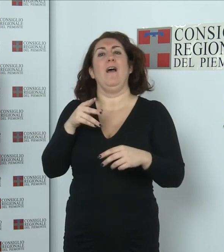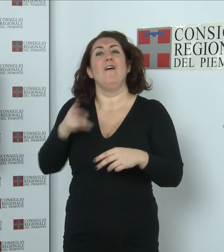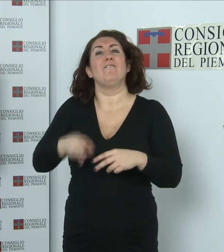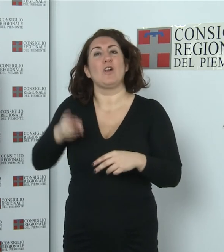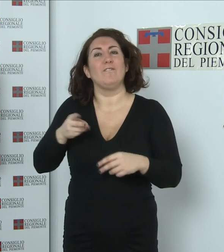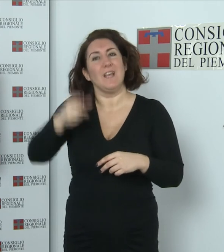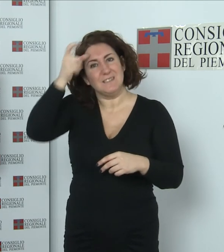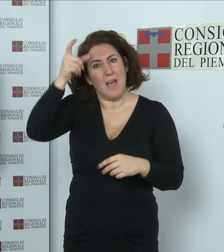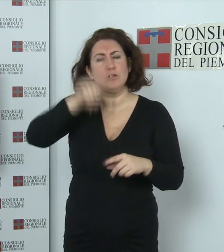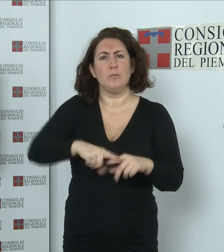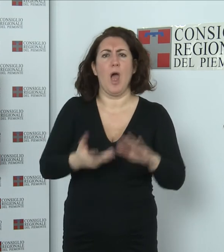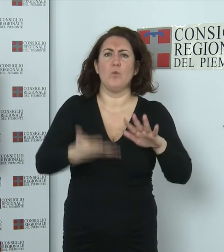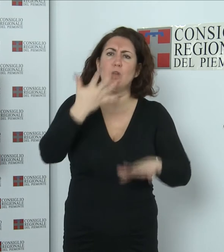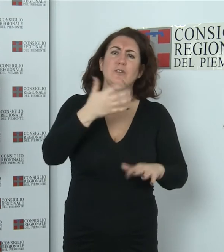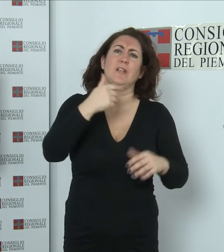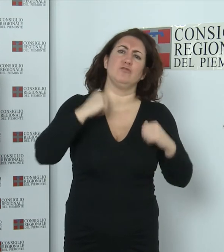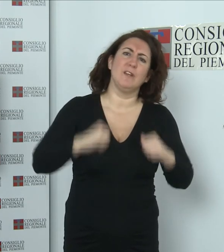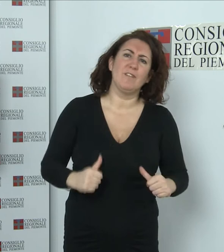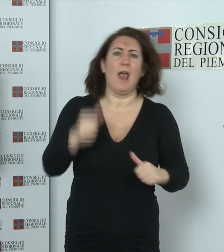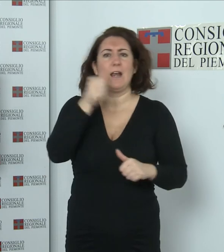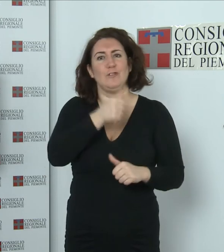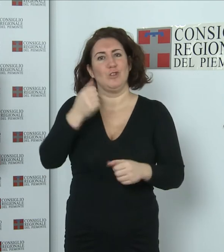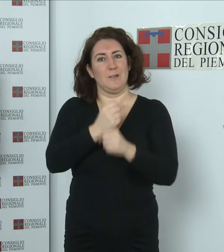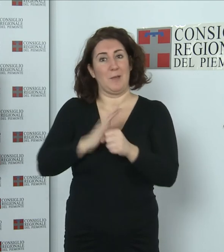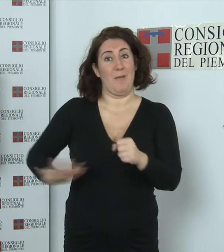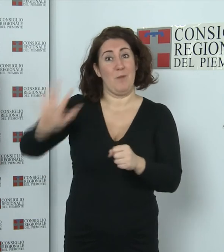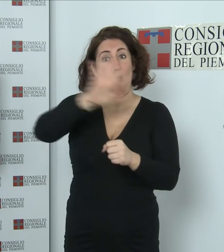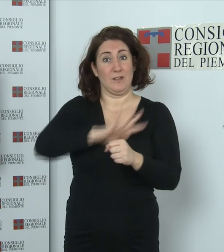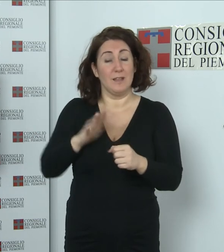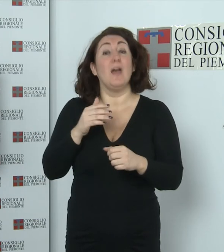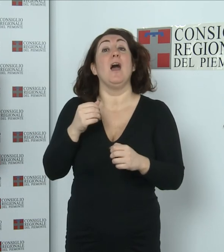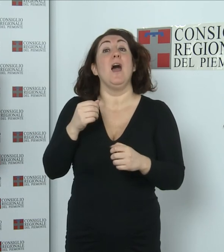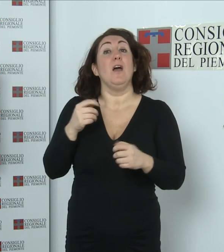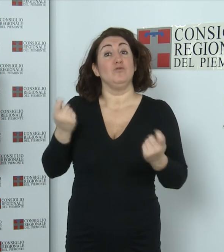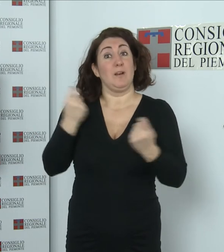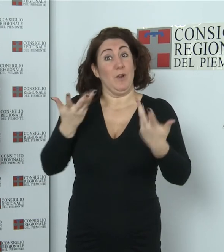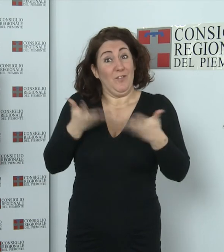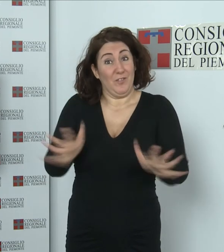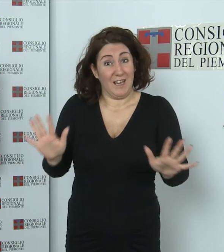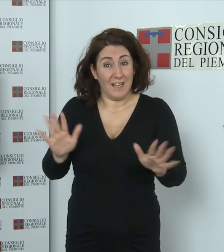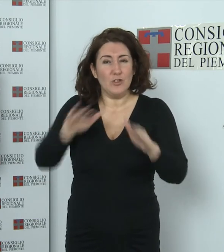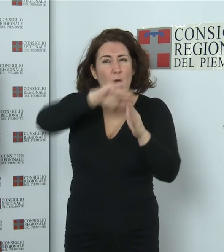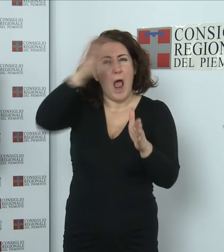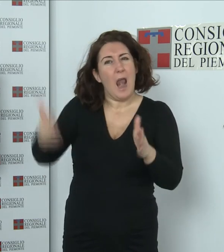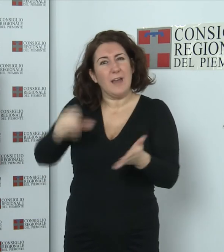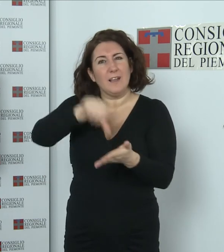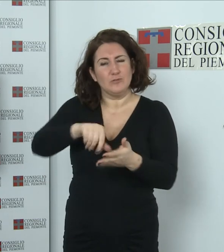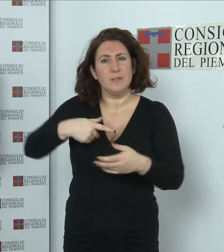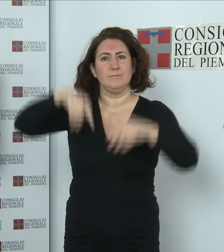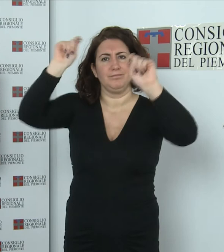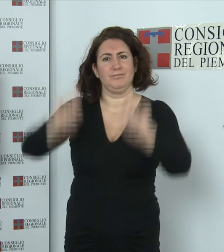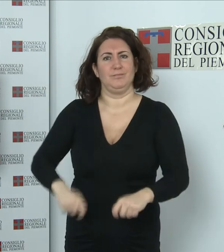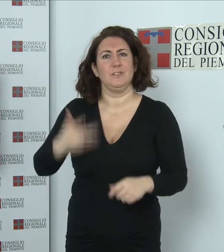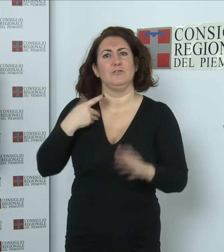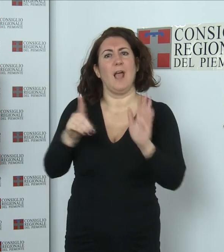le autorità civili e religiose piemontesi. Dopo la cerimonia è stata svelata nella Galleria Centrale la stelle con inciso il Decreto